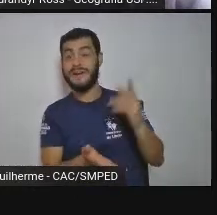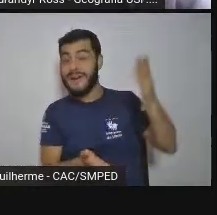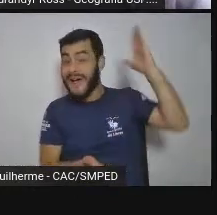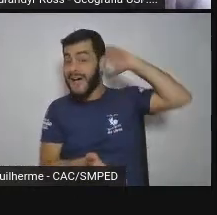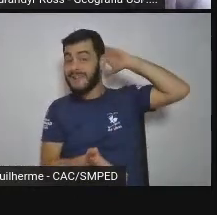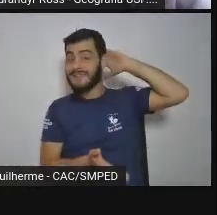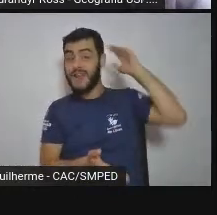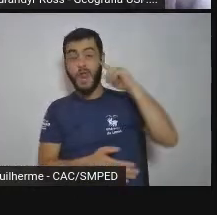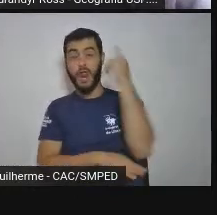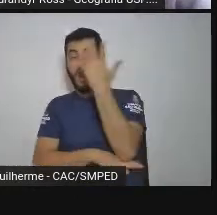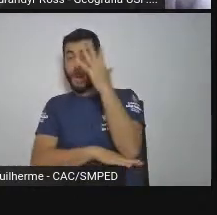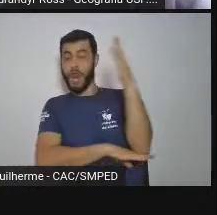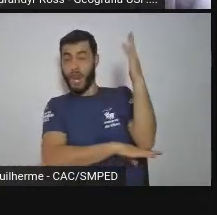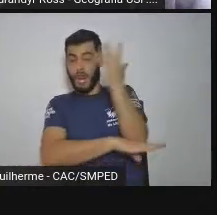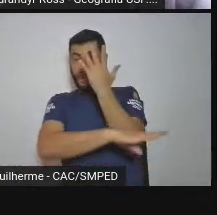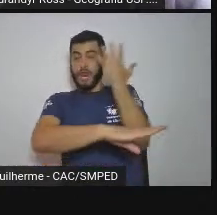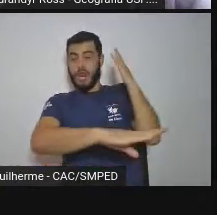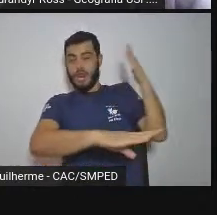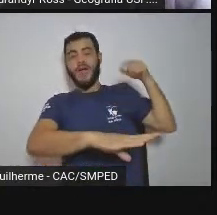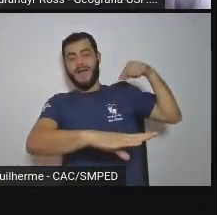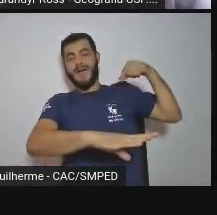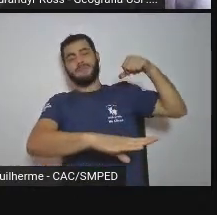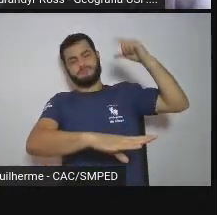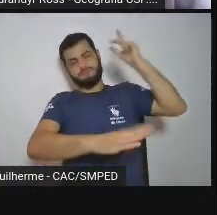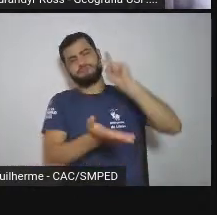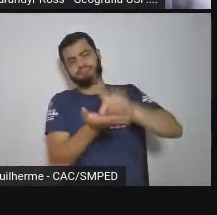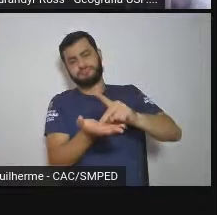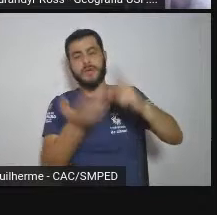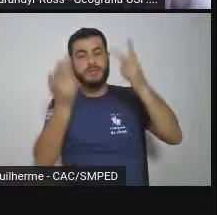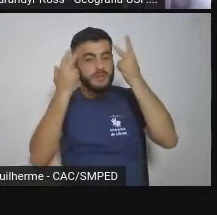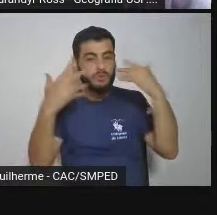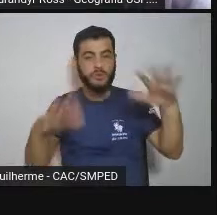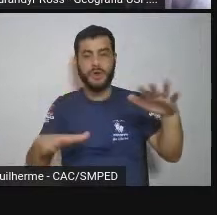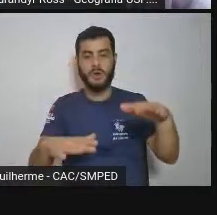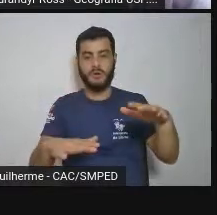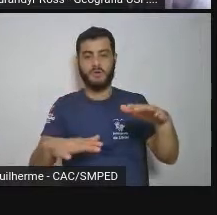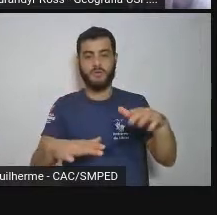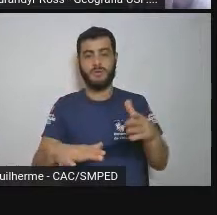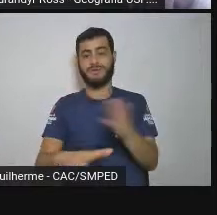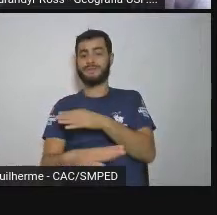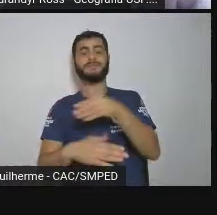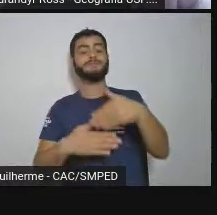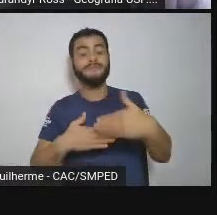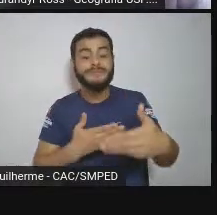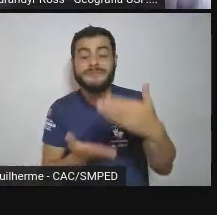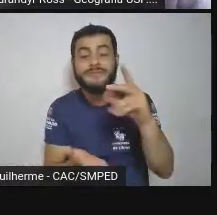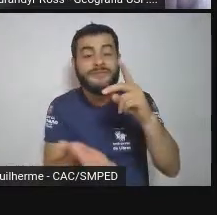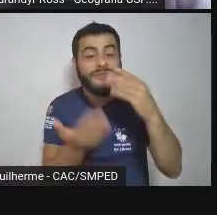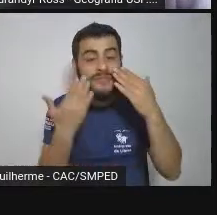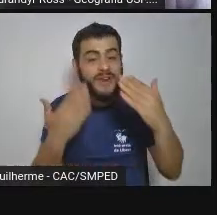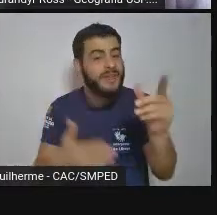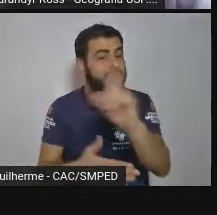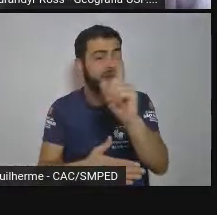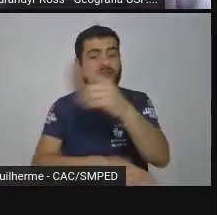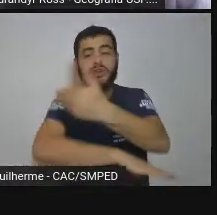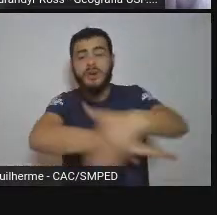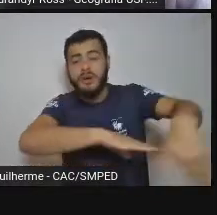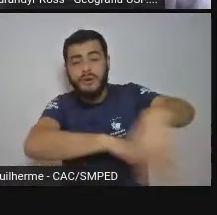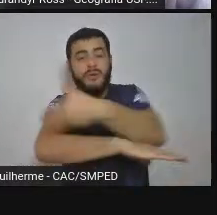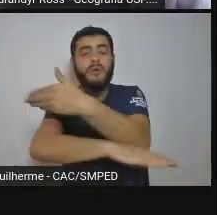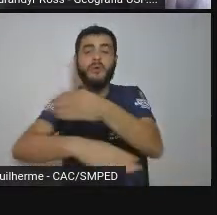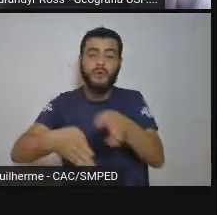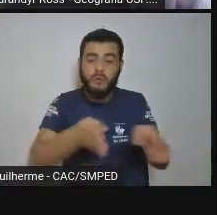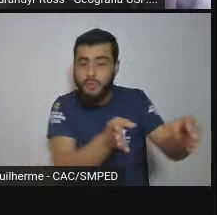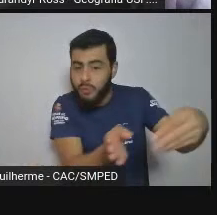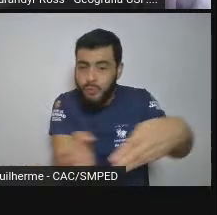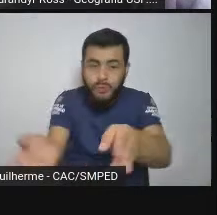Então, área de morros, estradas, rodovias, tudo aí. E tudo modificado pela ação humana. Podemos dizer que isso